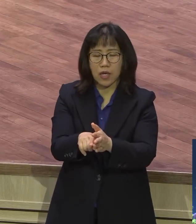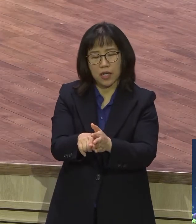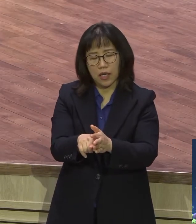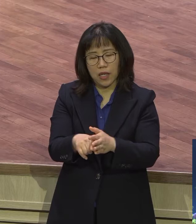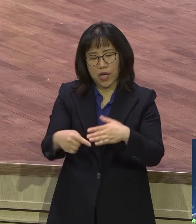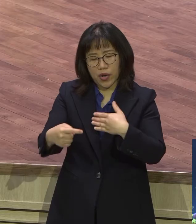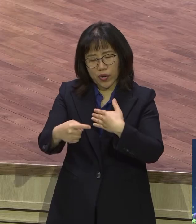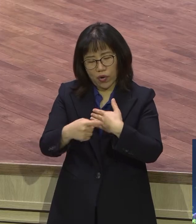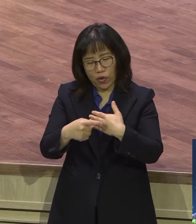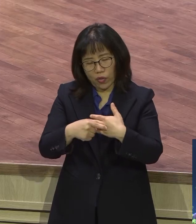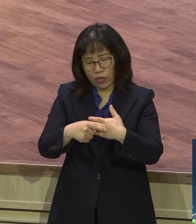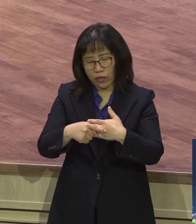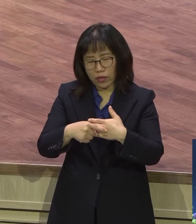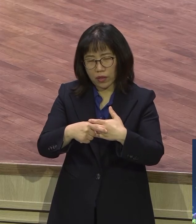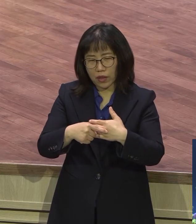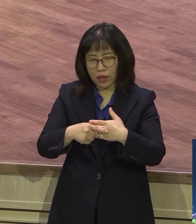형식적인 것